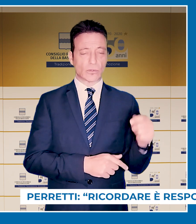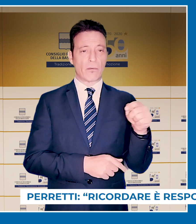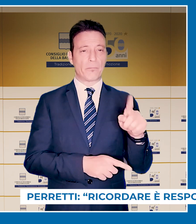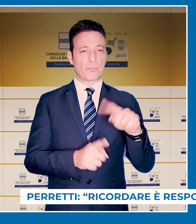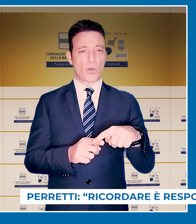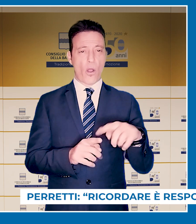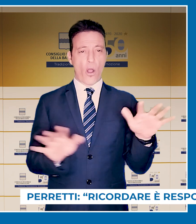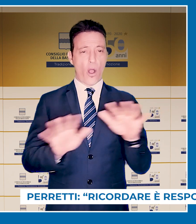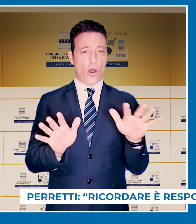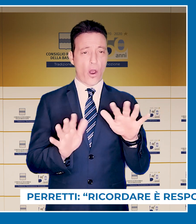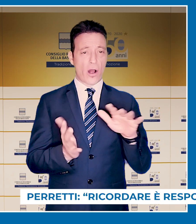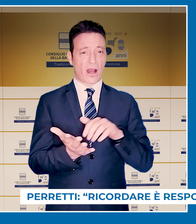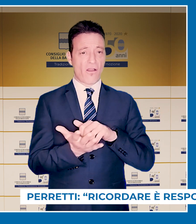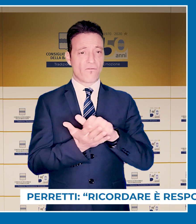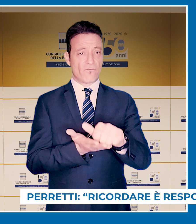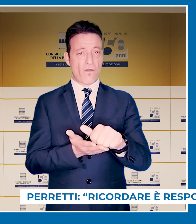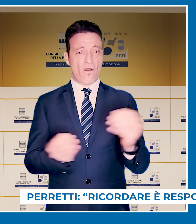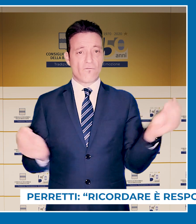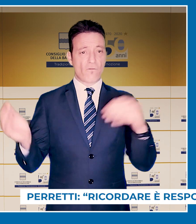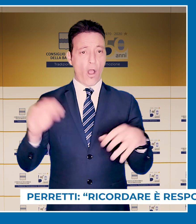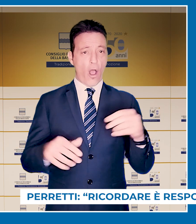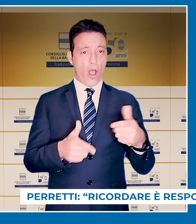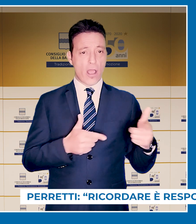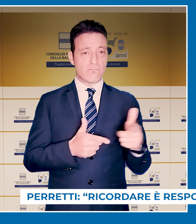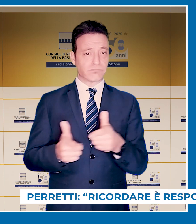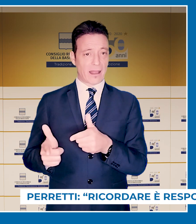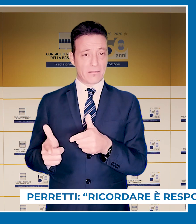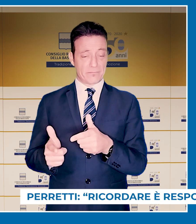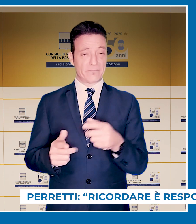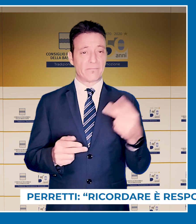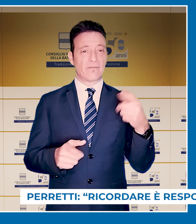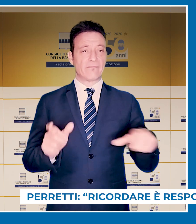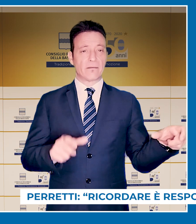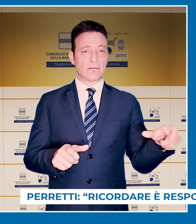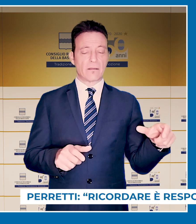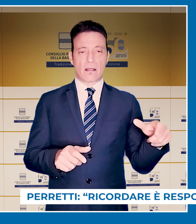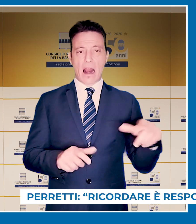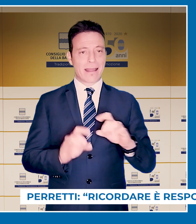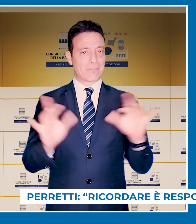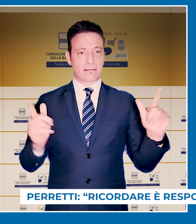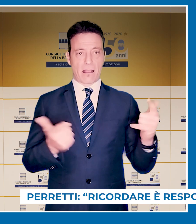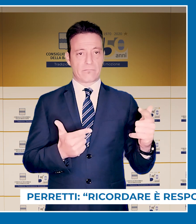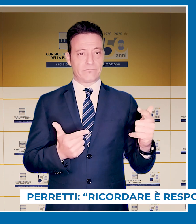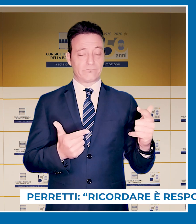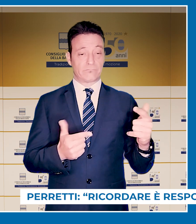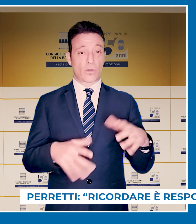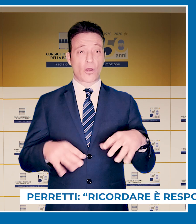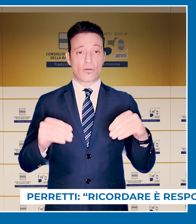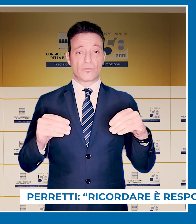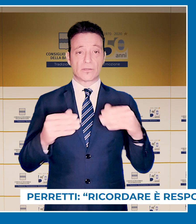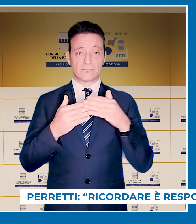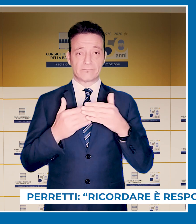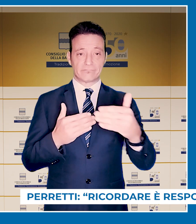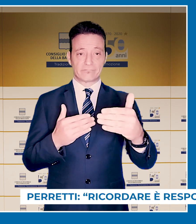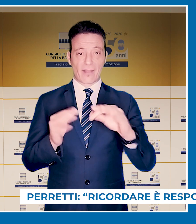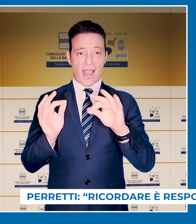e passando dagli orrori delle foibe, tutte le vittime prevaricate nella propria libertà, aprendo